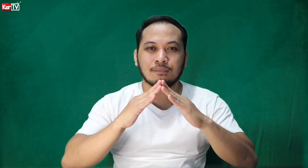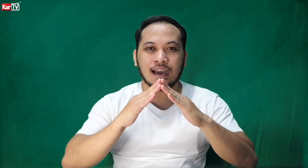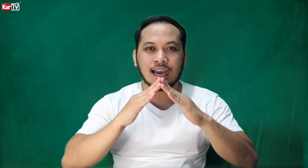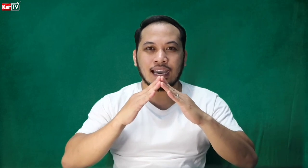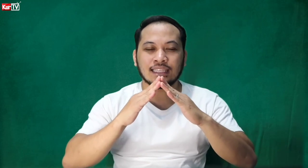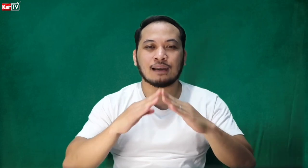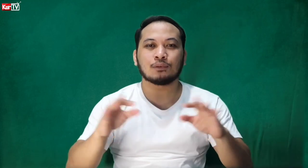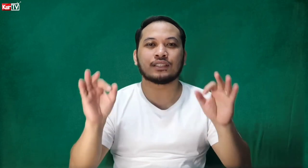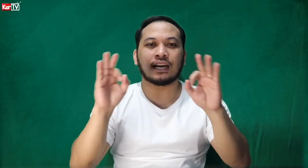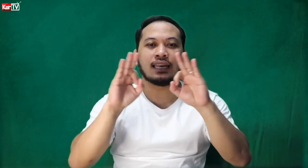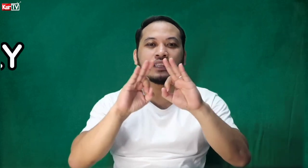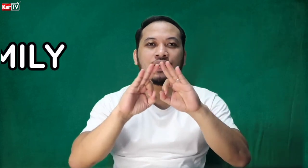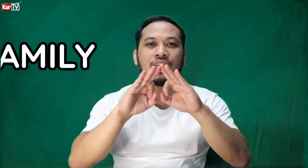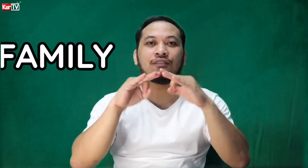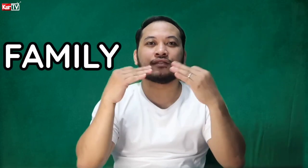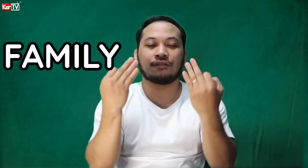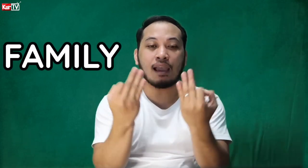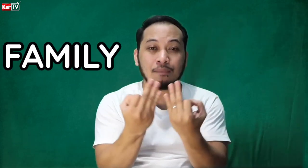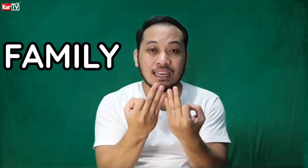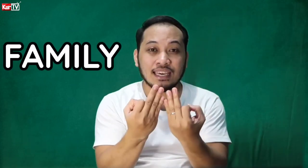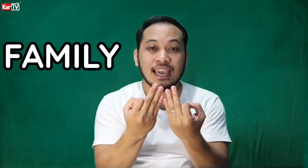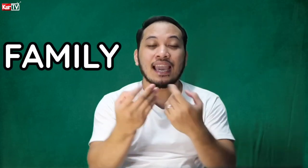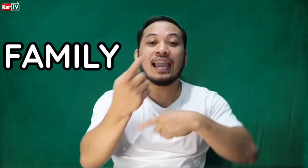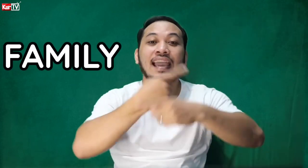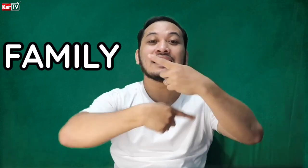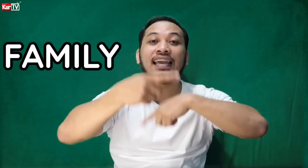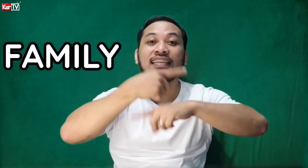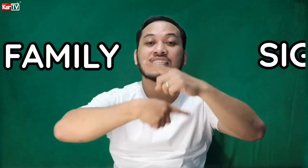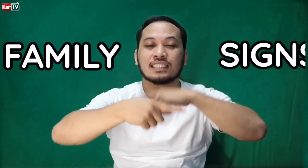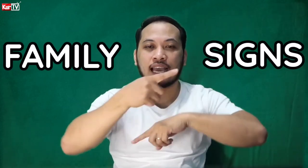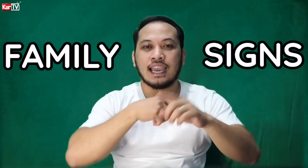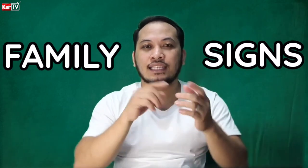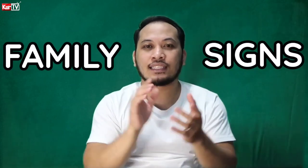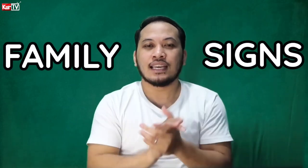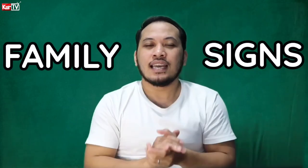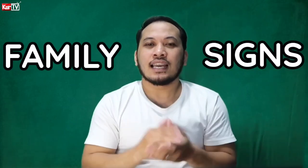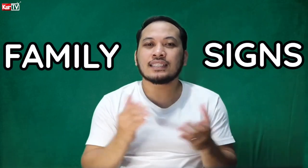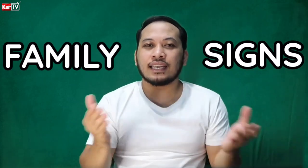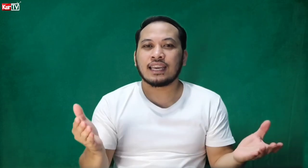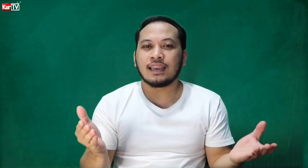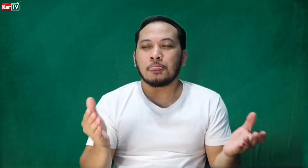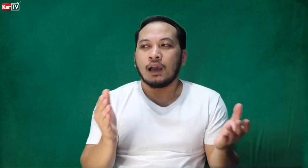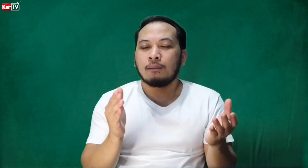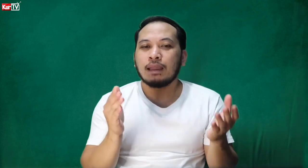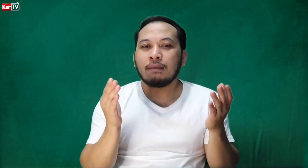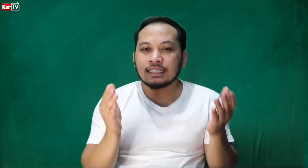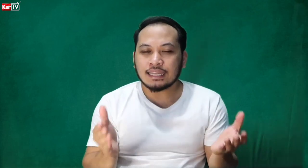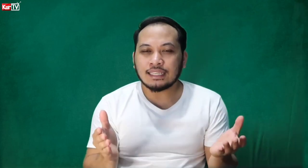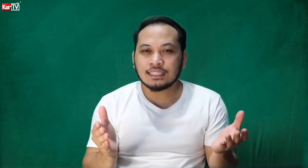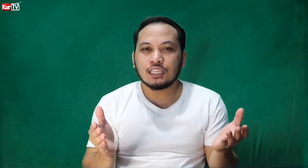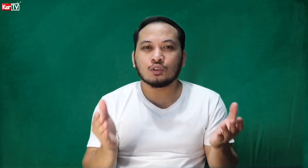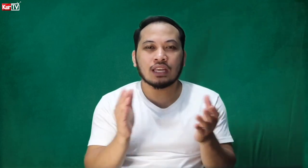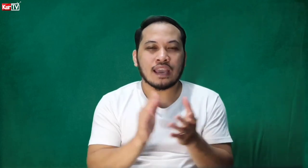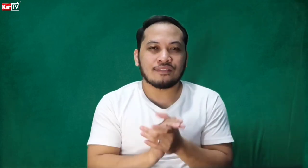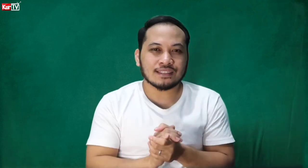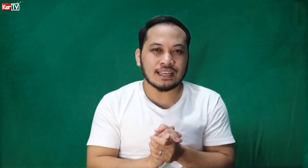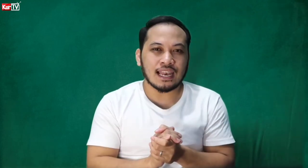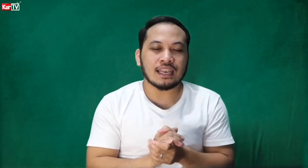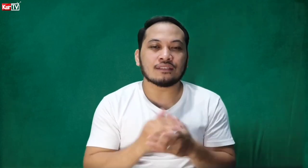bahay, tapos naka letter F na family, and then signs. Kasi may mga signs dito sa FSL ng